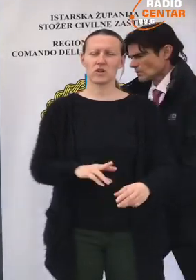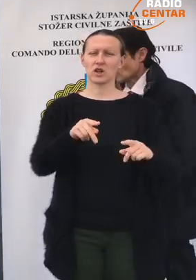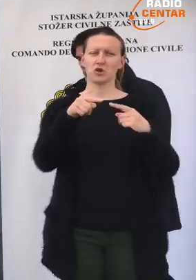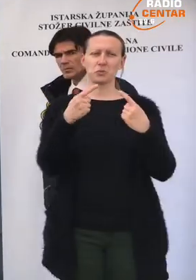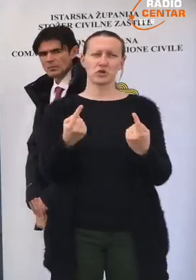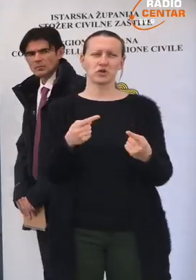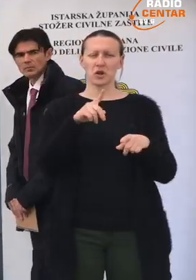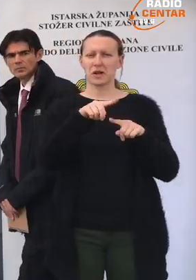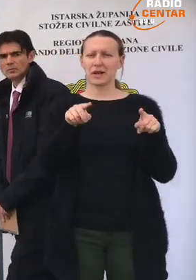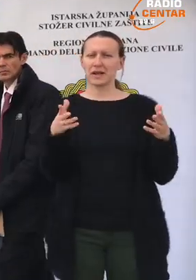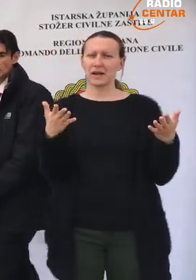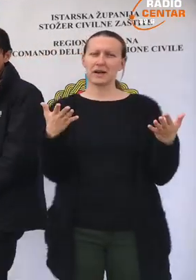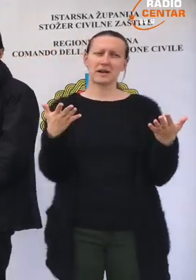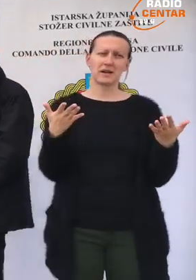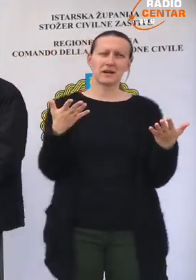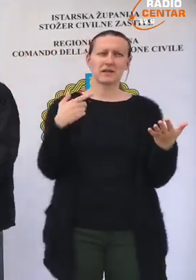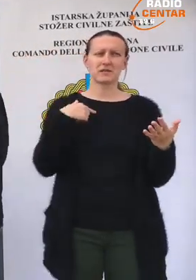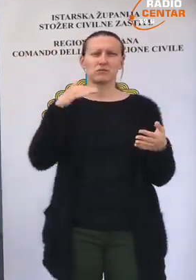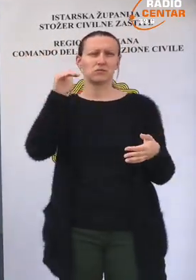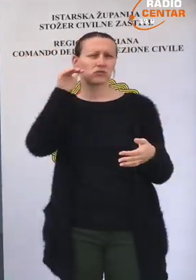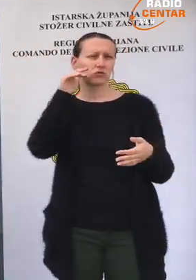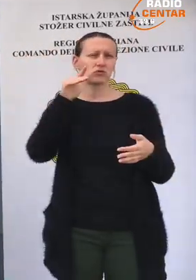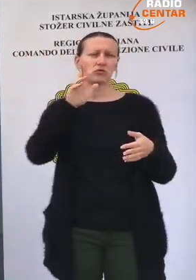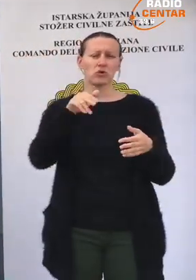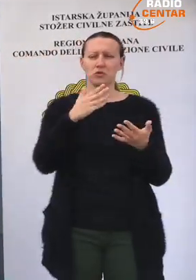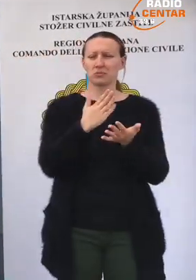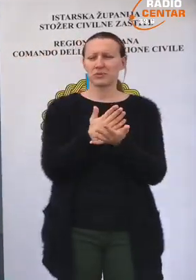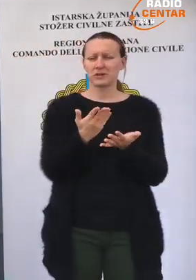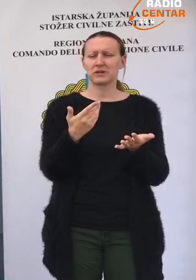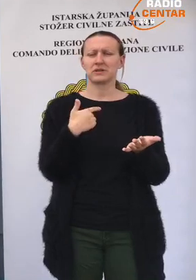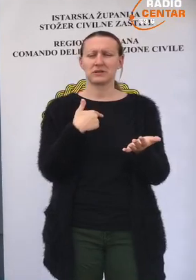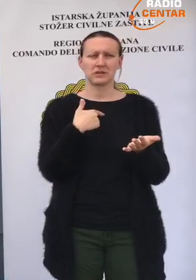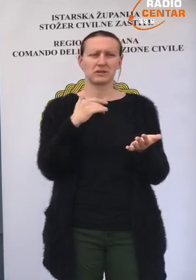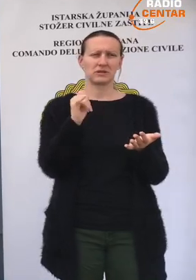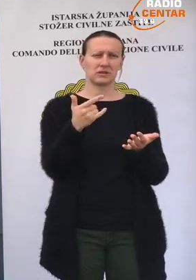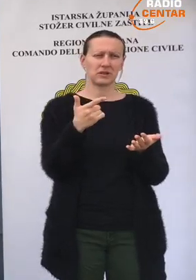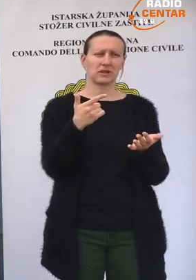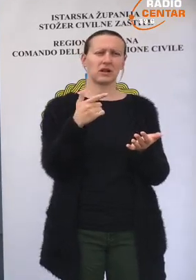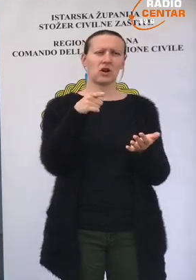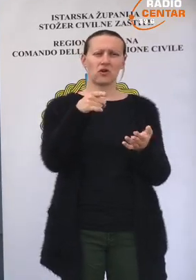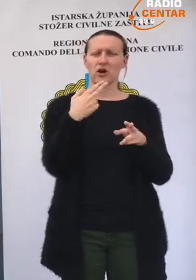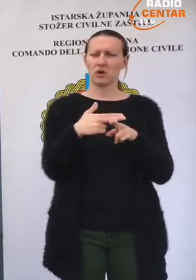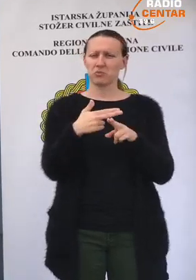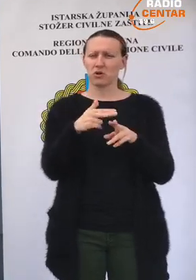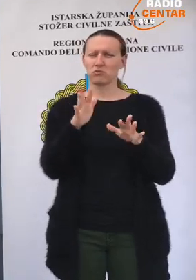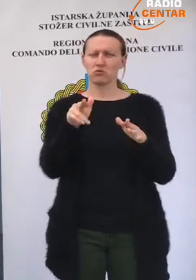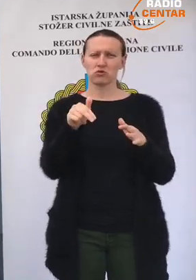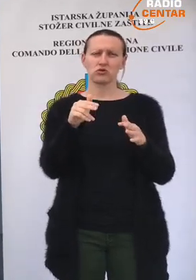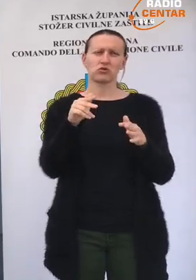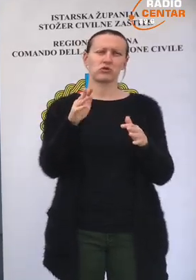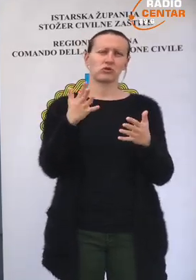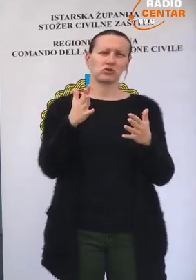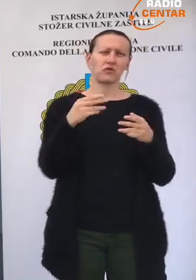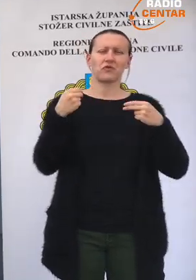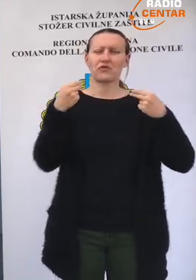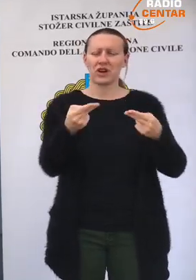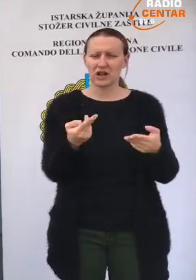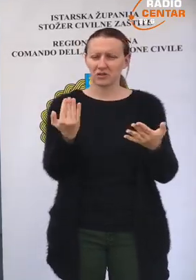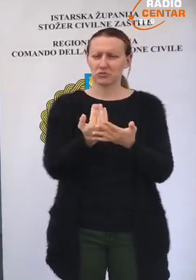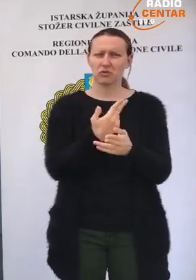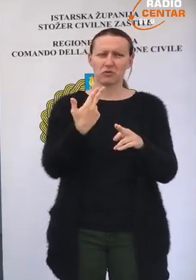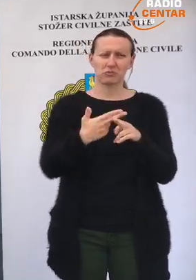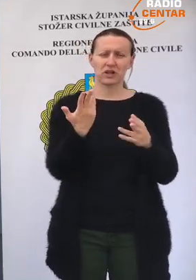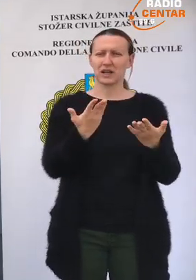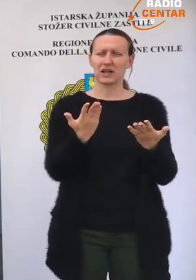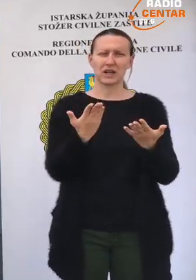Postoje neke teorije, jer samo teorije za sada mogu i biti, da se ova bolest potencijalno može vratiti